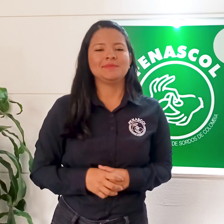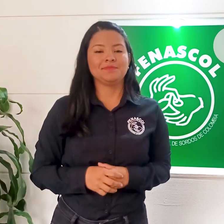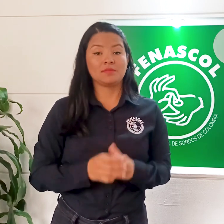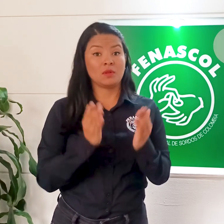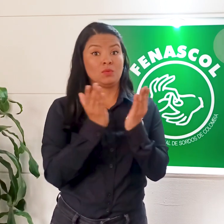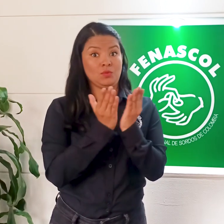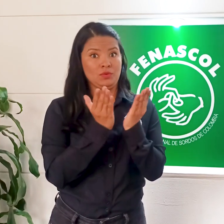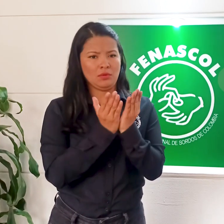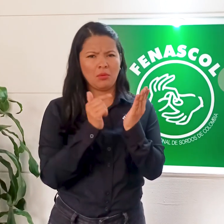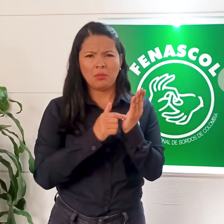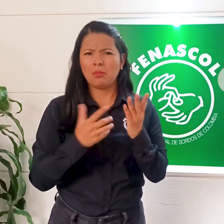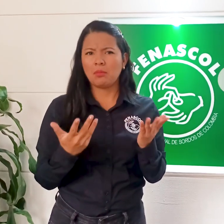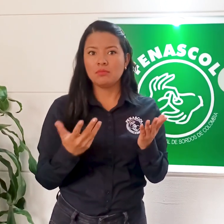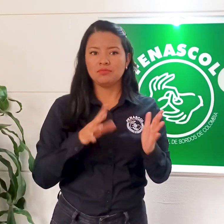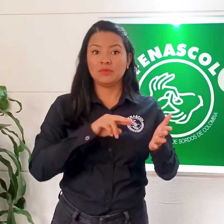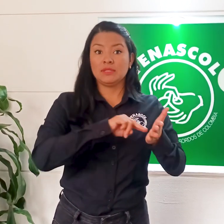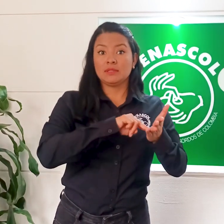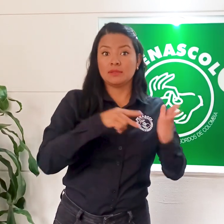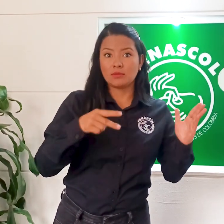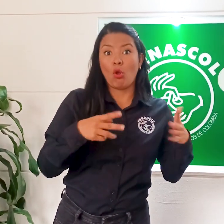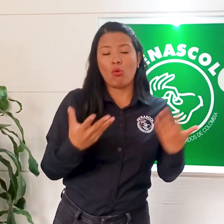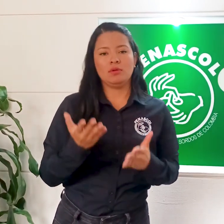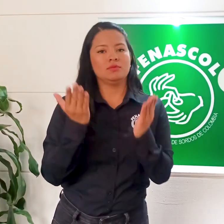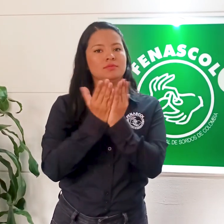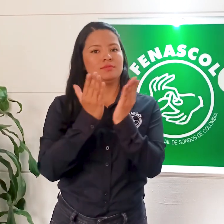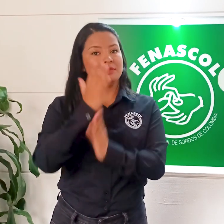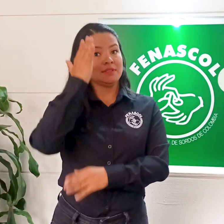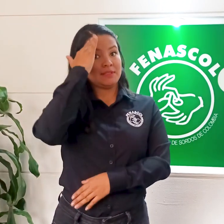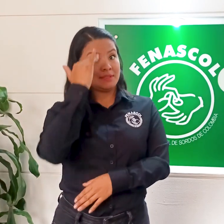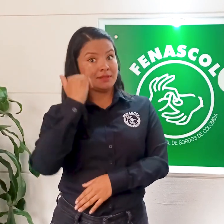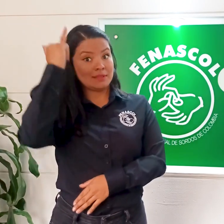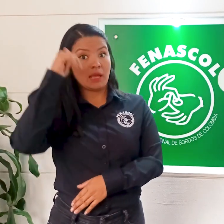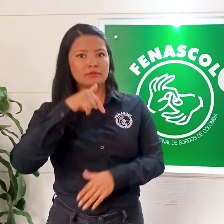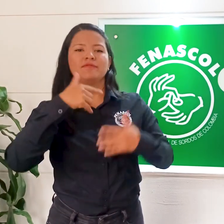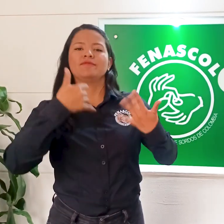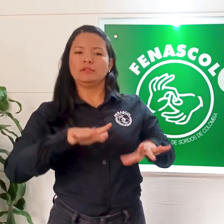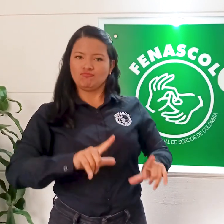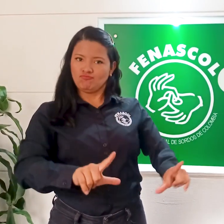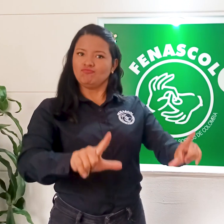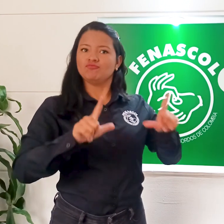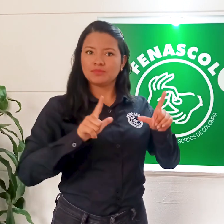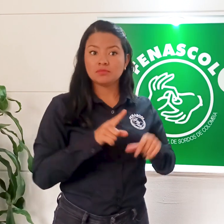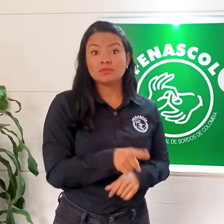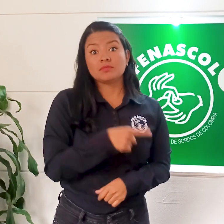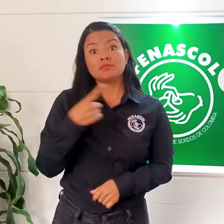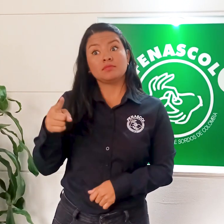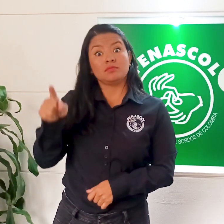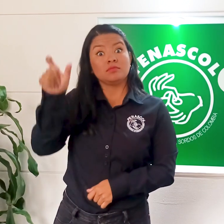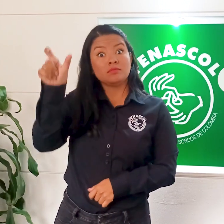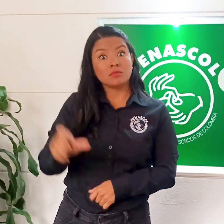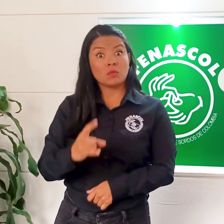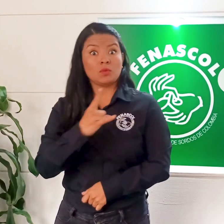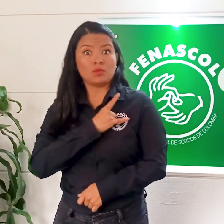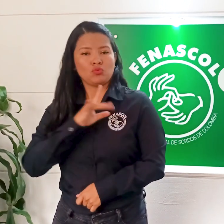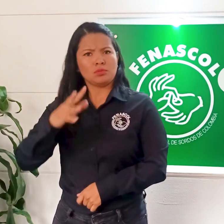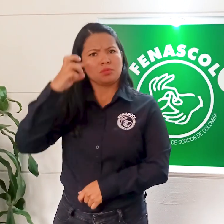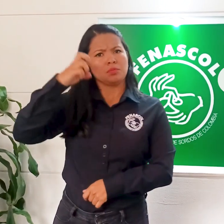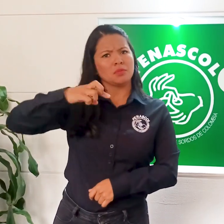Educación Bachillerato técnico o académico Formación en educación superior, ya sea a nivel